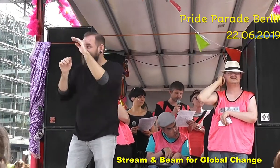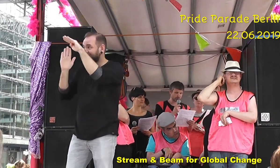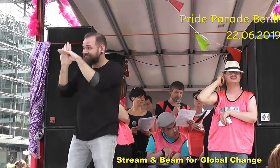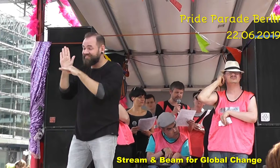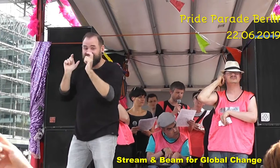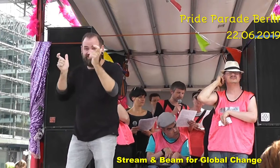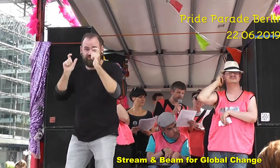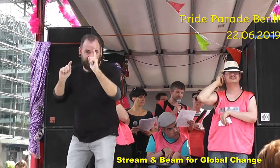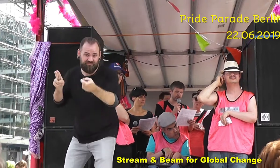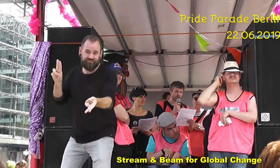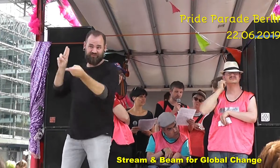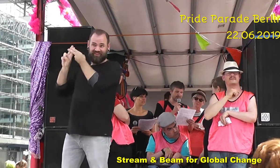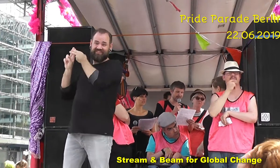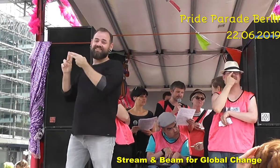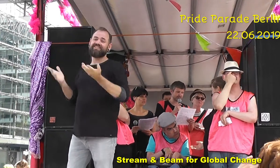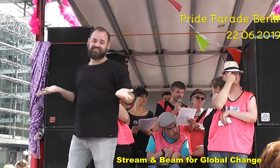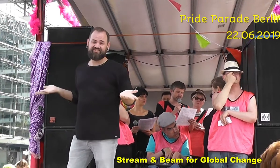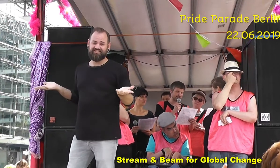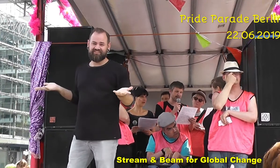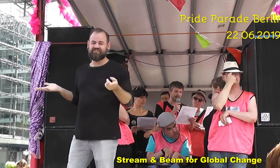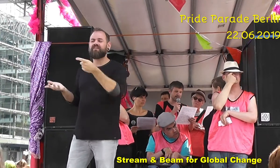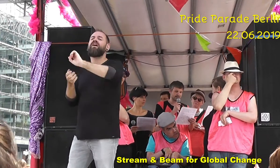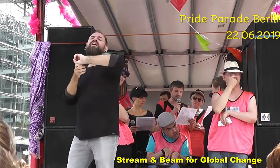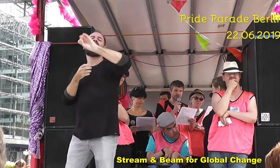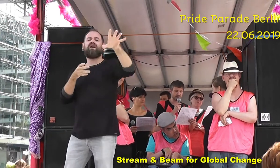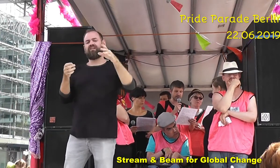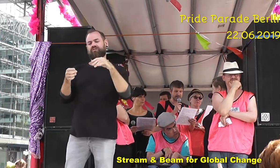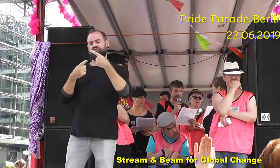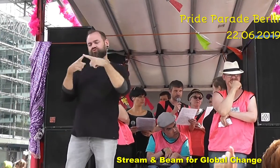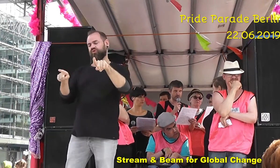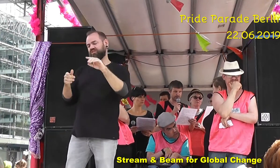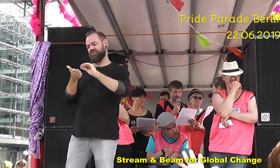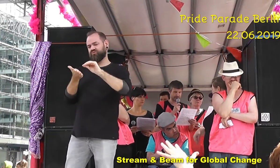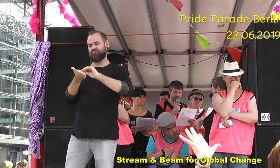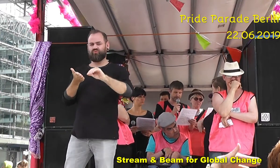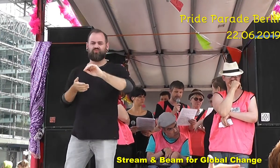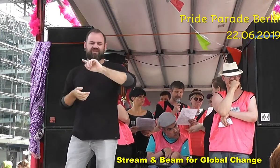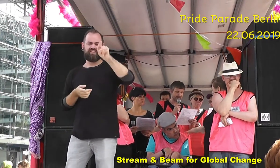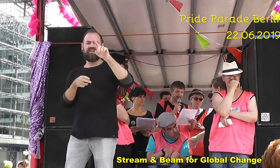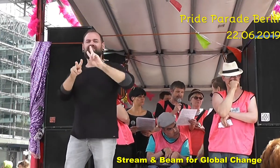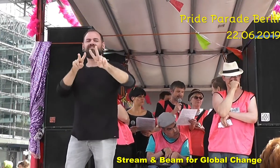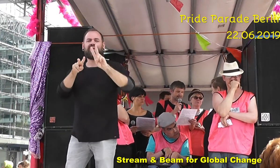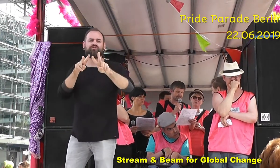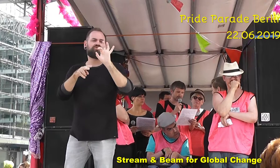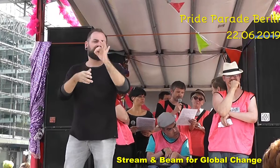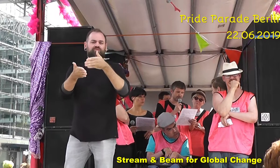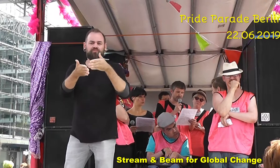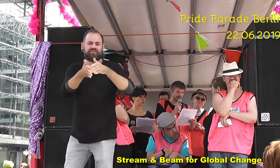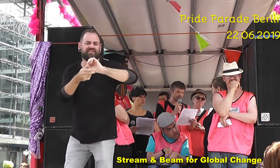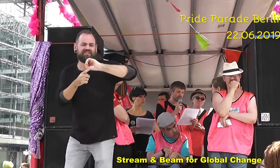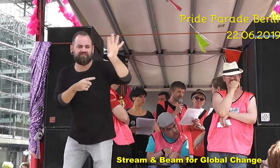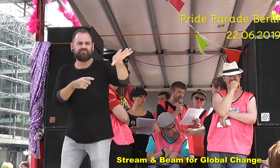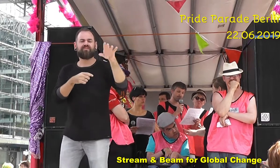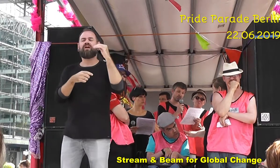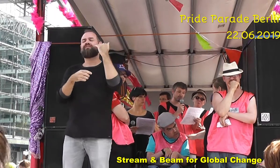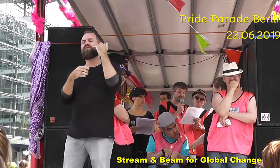Stattdessen müssen sie oft in Sonderschulen lernen, in Werkstätten arbeiten und in Wohnheimen wohnen. Das macht für